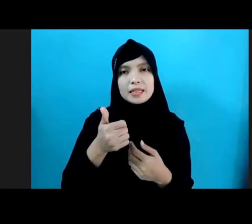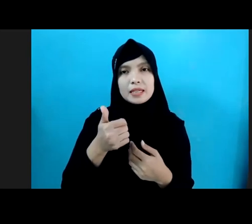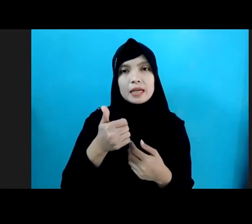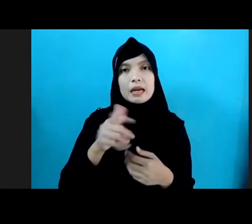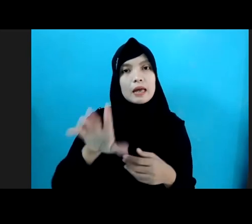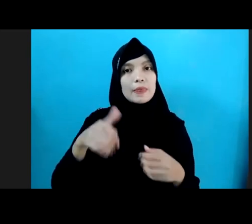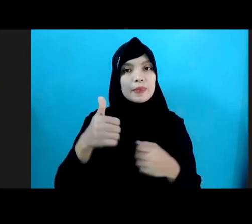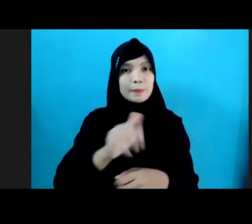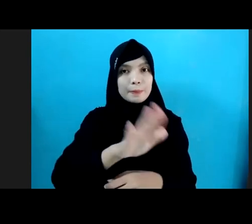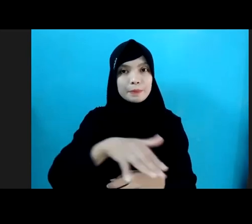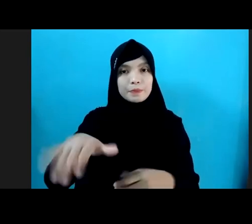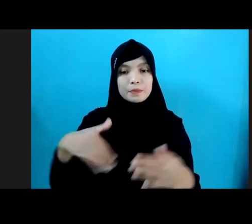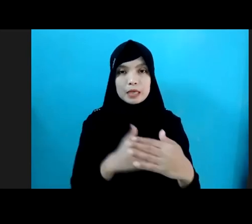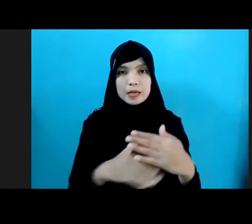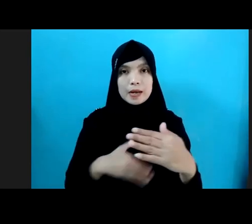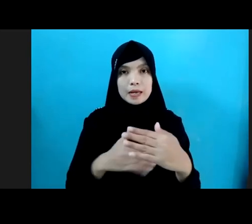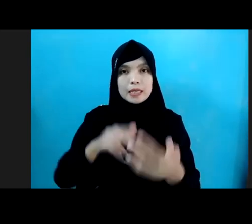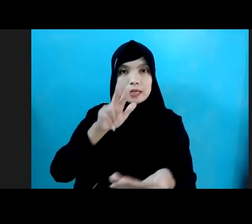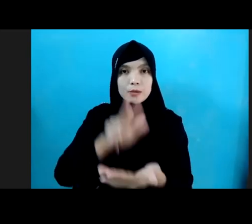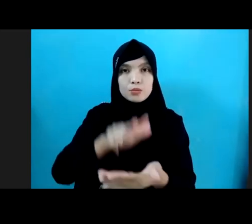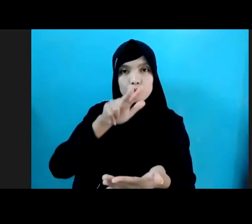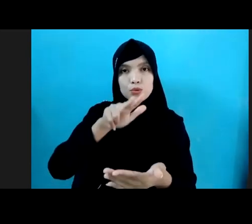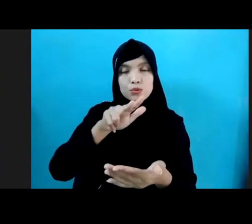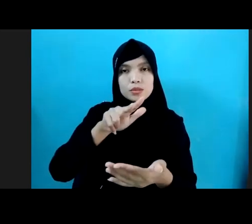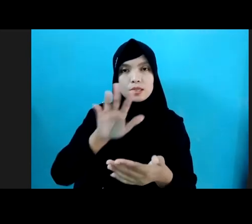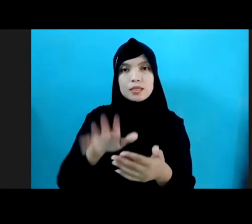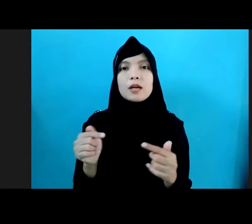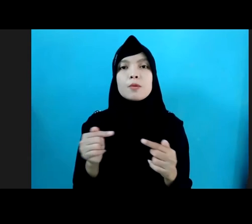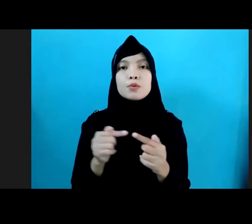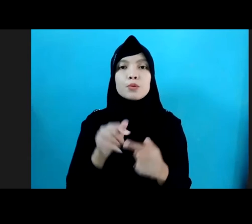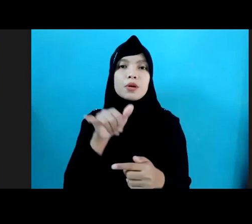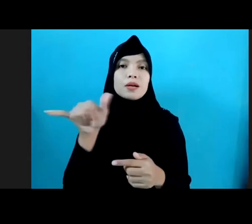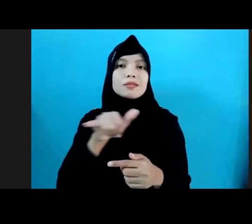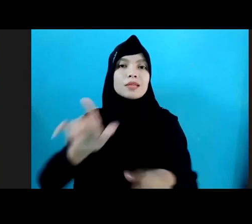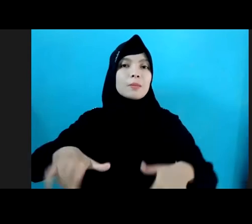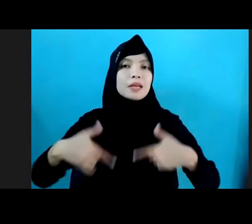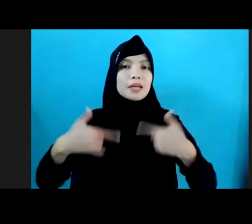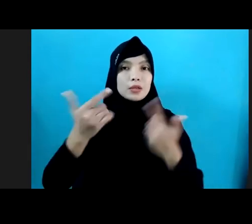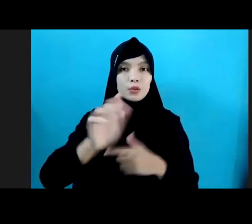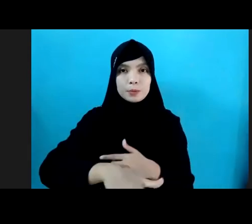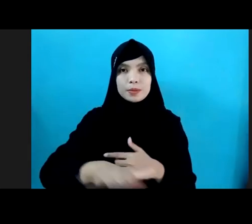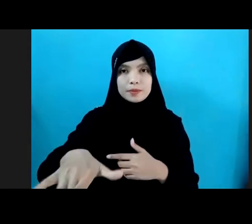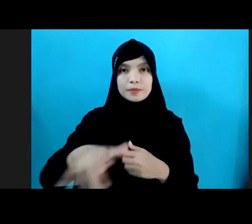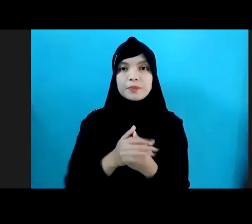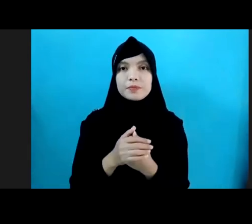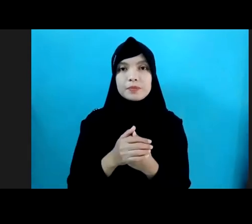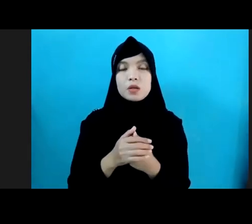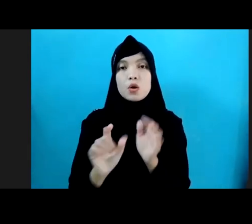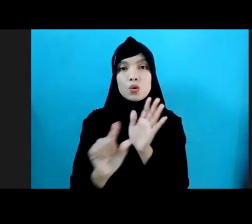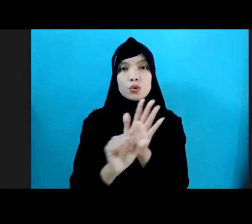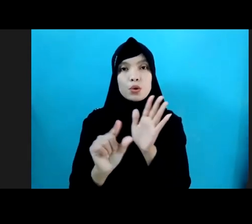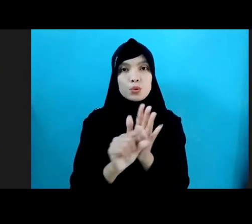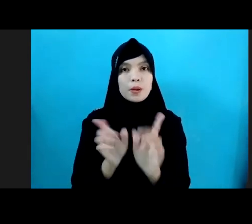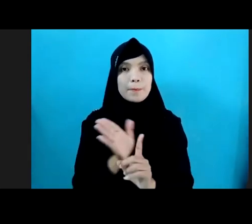menjadi dasar setiap keputusan yang menyangkut kehidupan anak Ada pun Undang-Undang Perlindungan